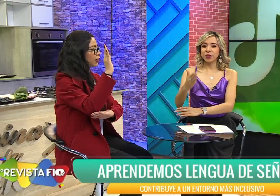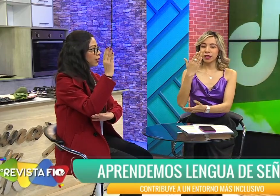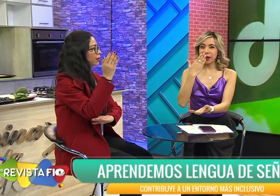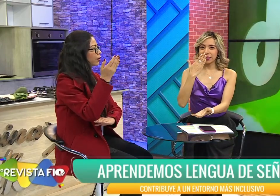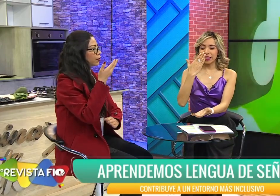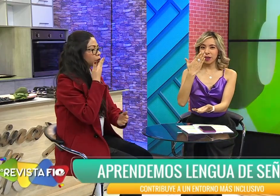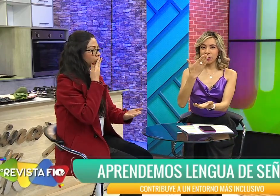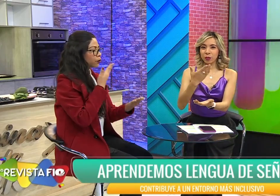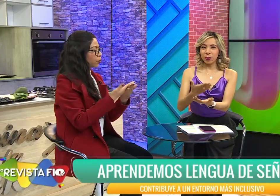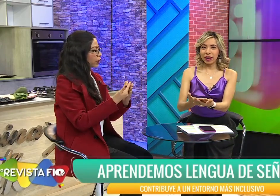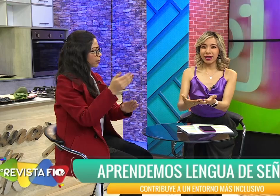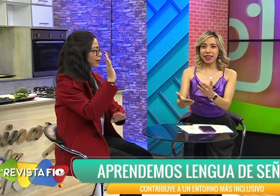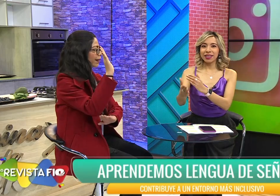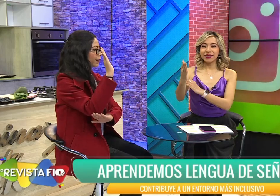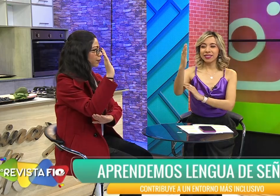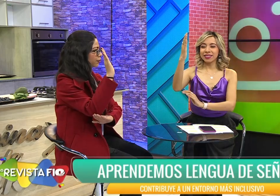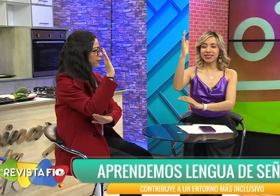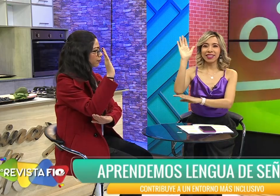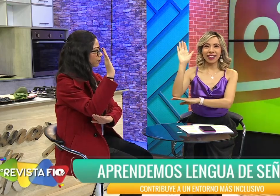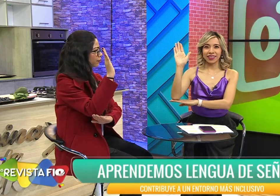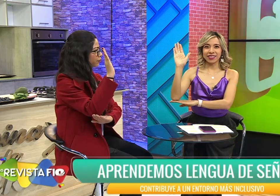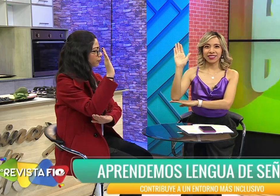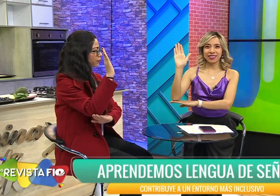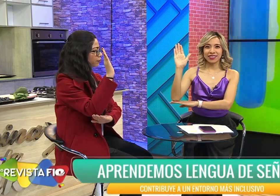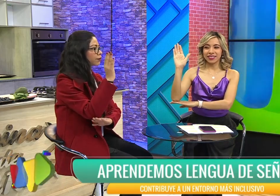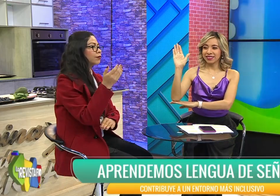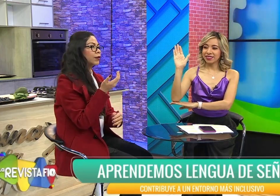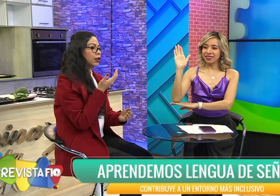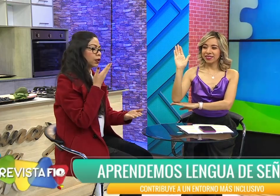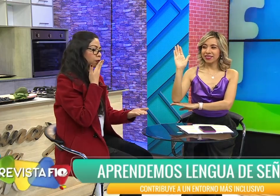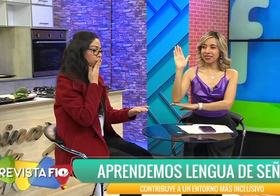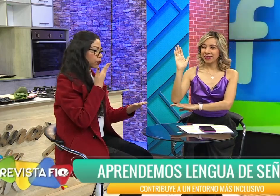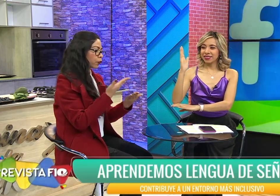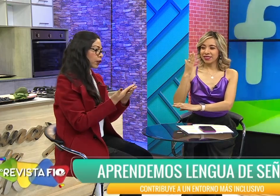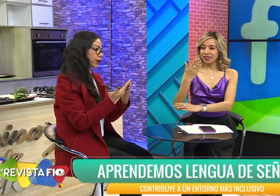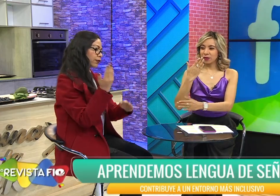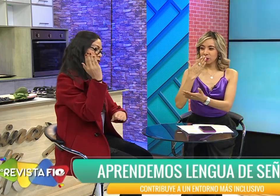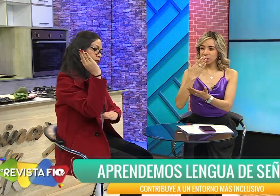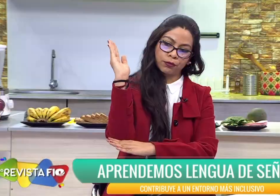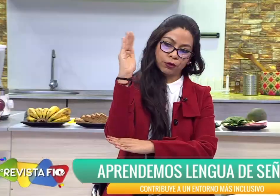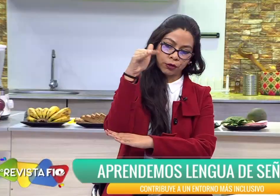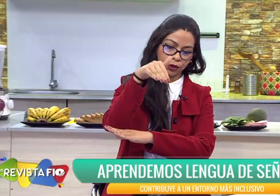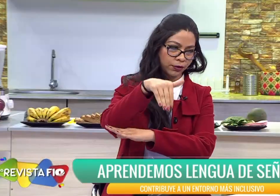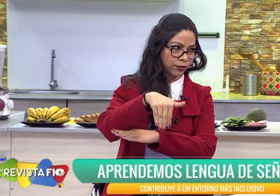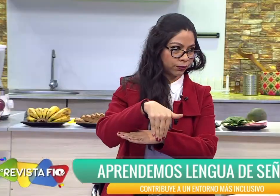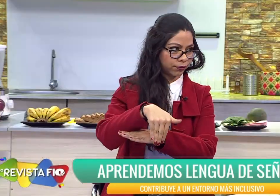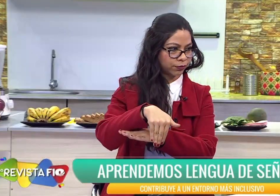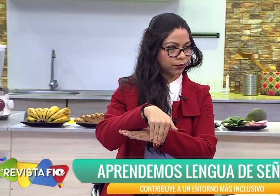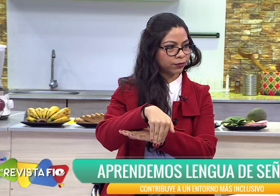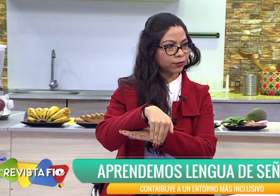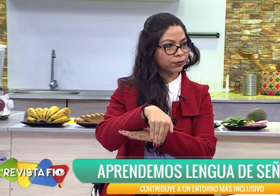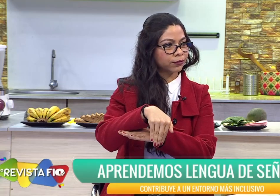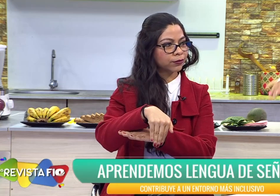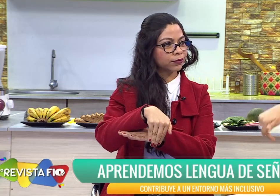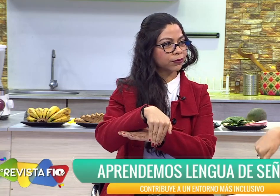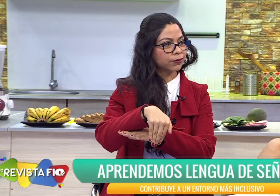Entonces va así. Buenas tardes. Buenas tardes. Y buenas noches. Buenas noches.